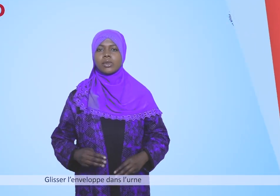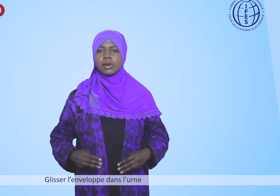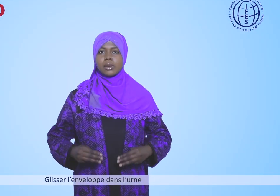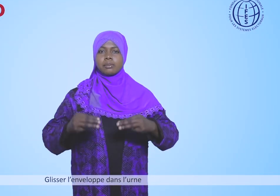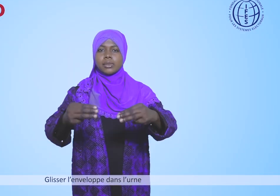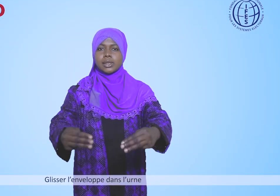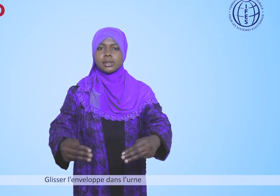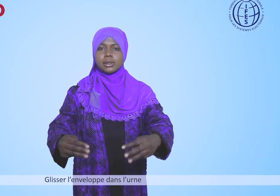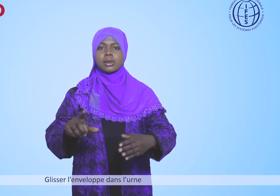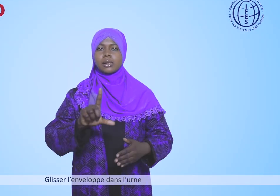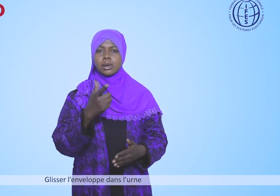Glisser l'enveloppe dans l'urne